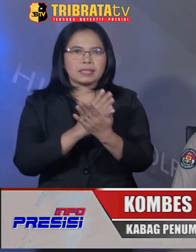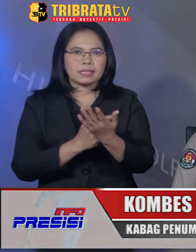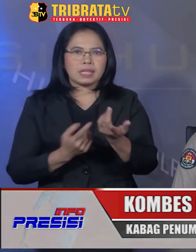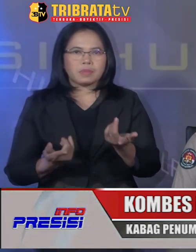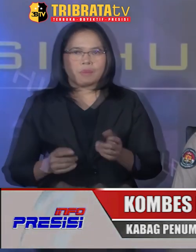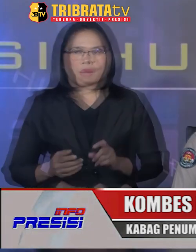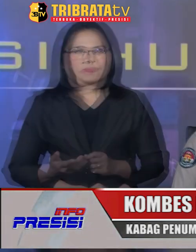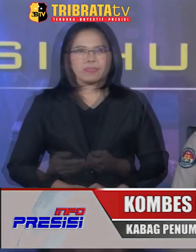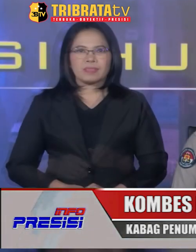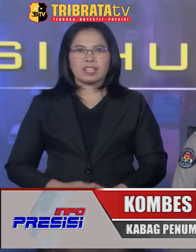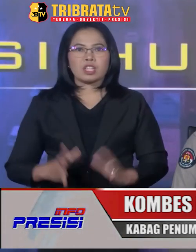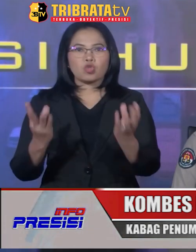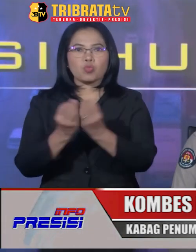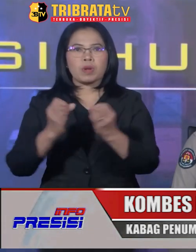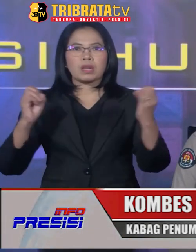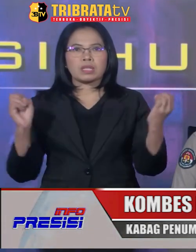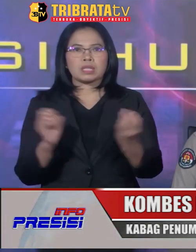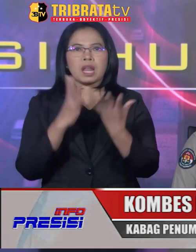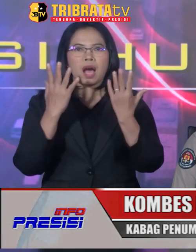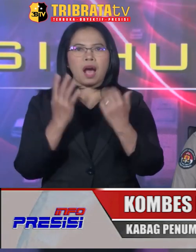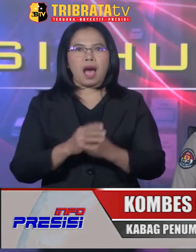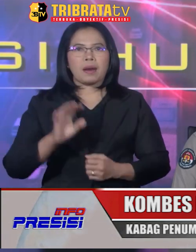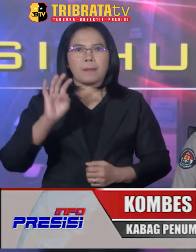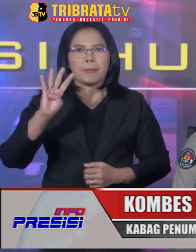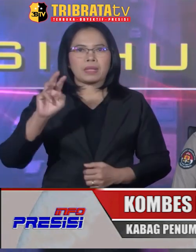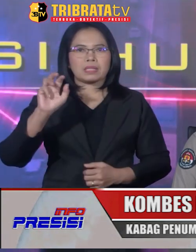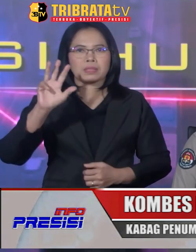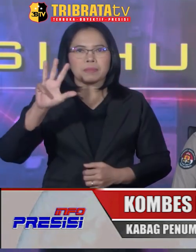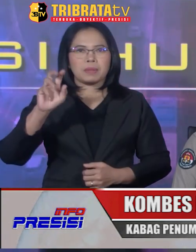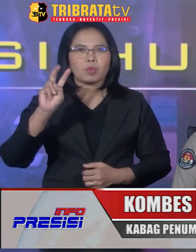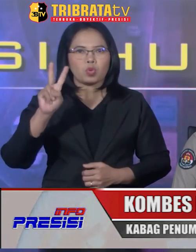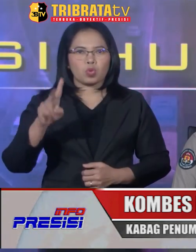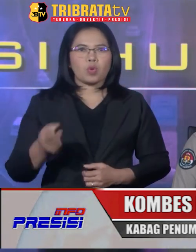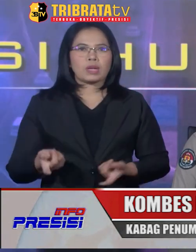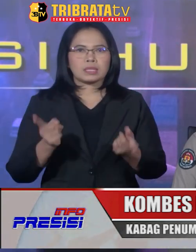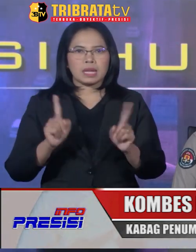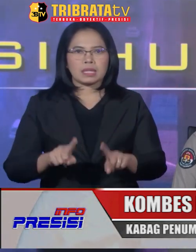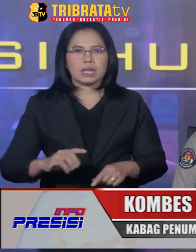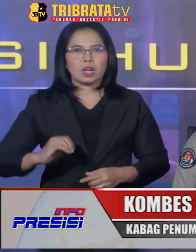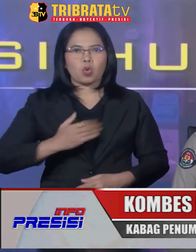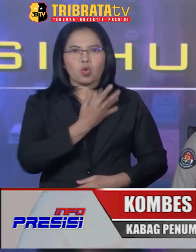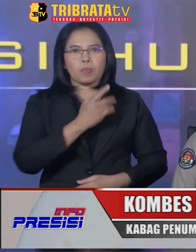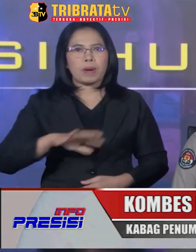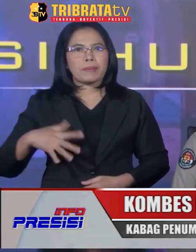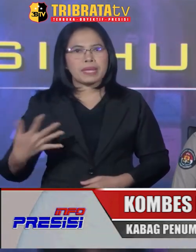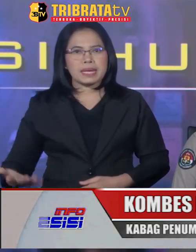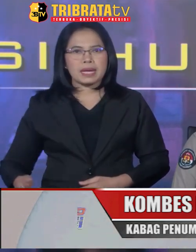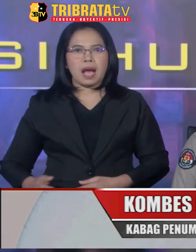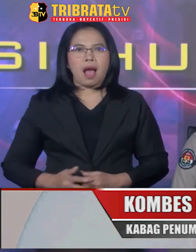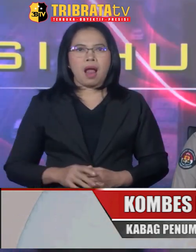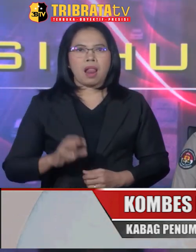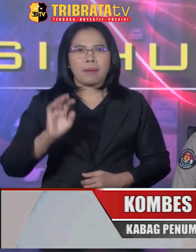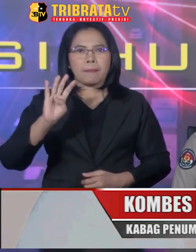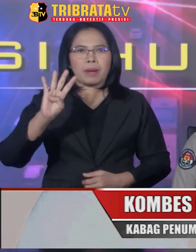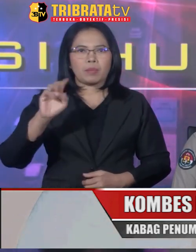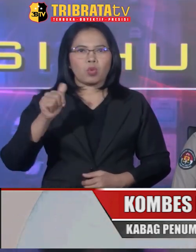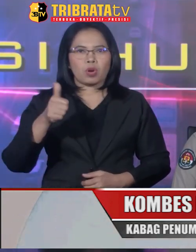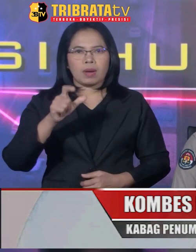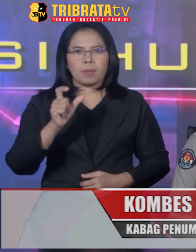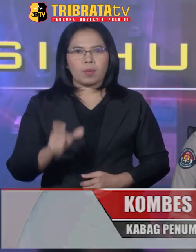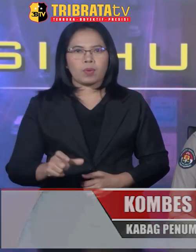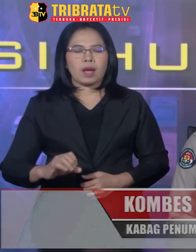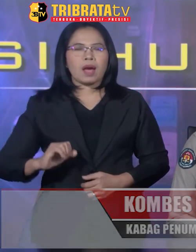sebagai berikut. Jumlah kecelakaan 492 kejadian, korban meninggal dunia 46